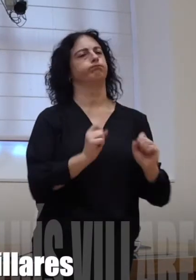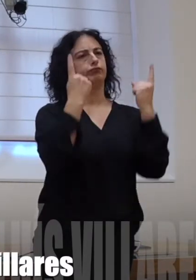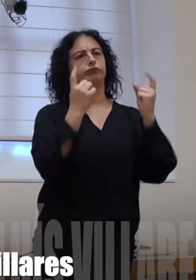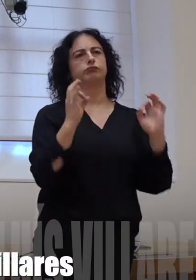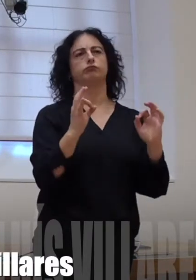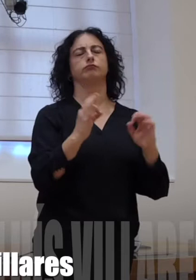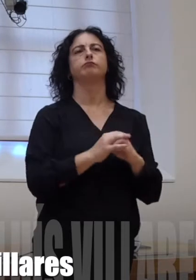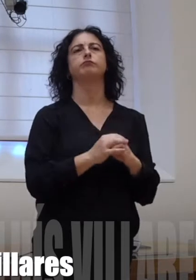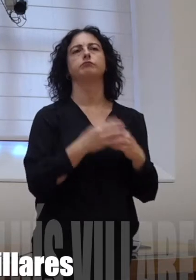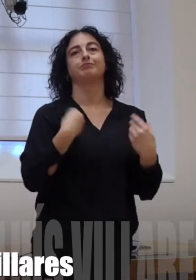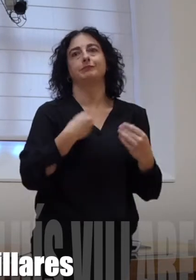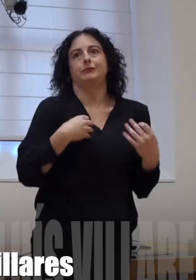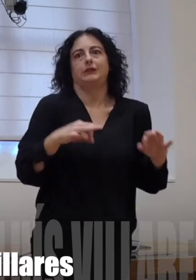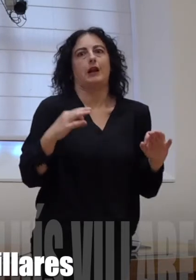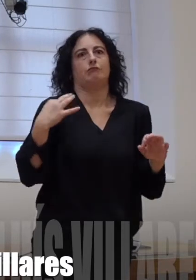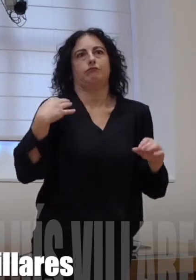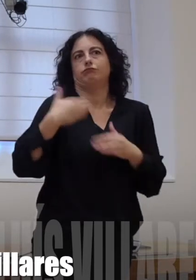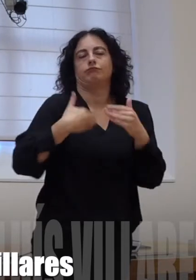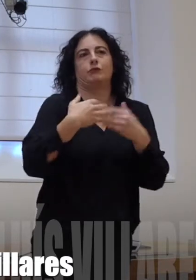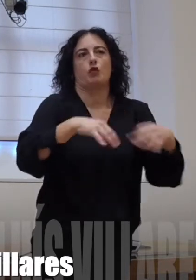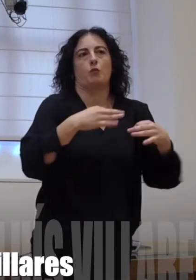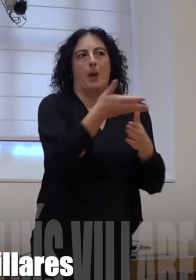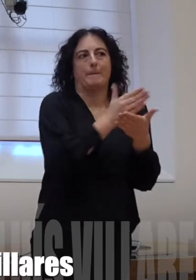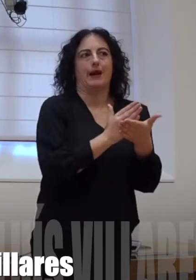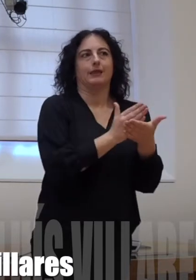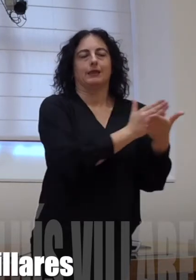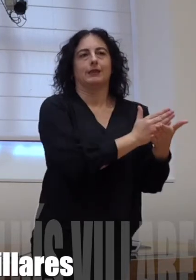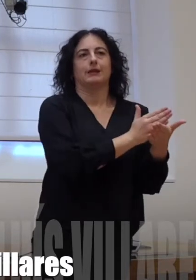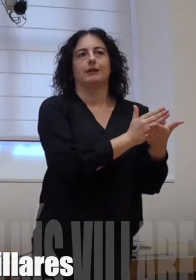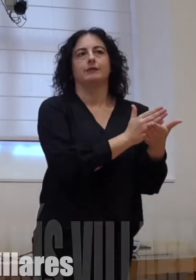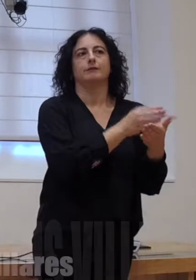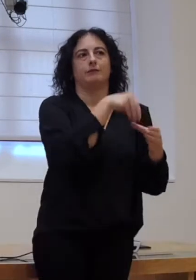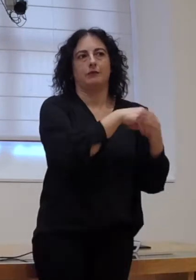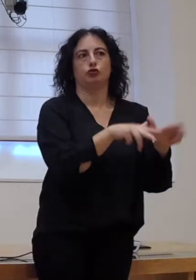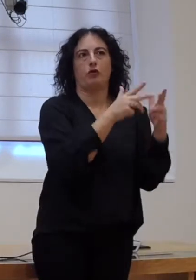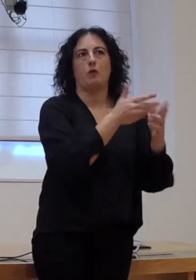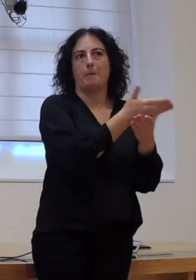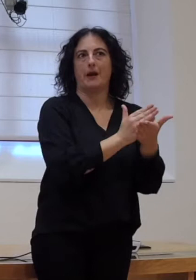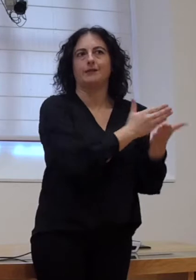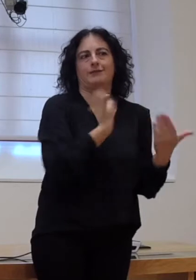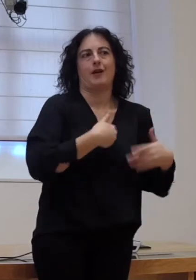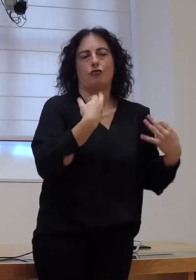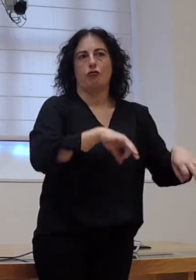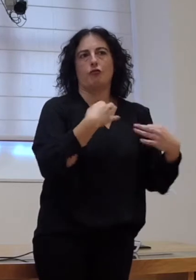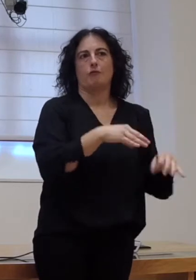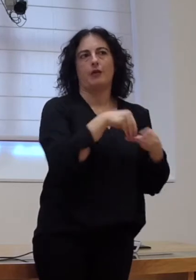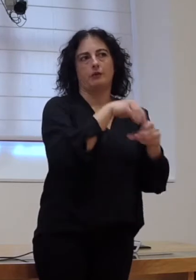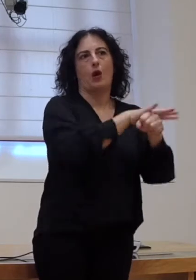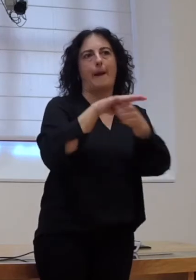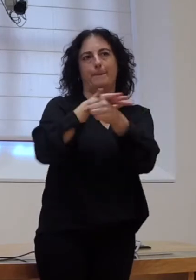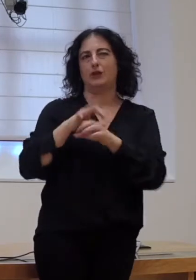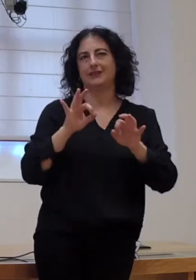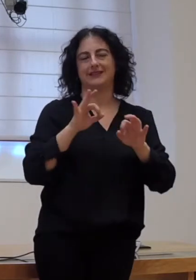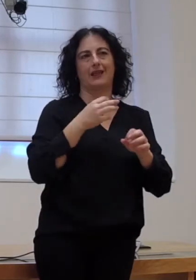o que xa é normal para unha parte importante da sociedade en determinados ámbitos a diversidade